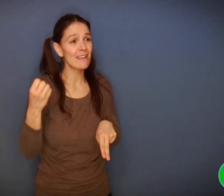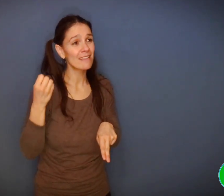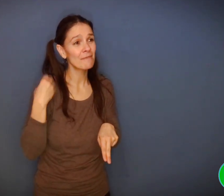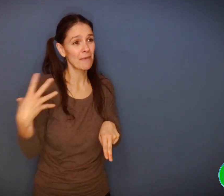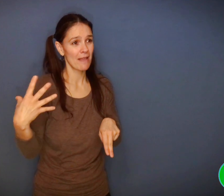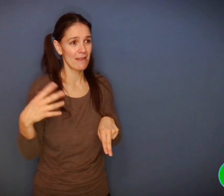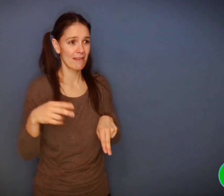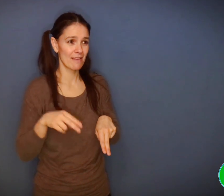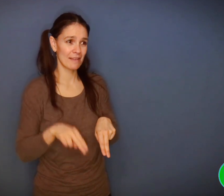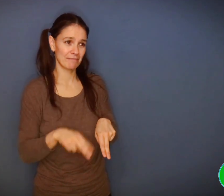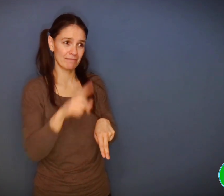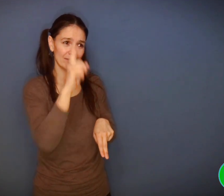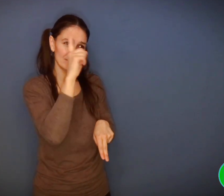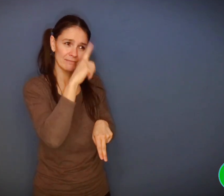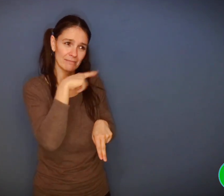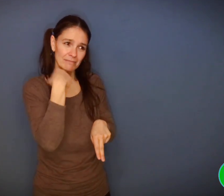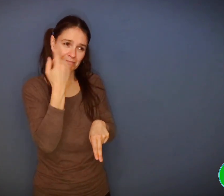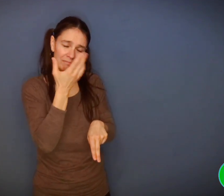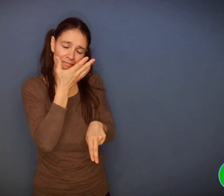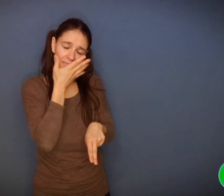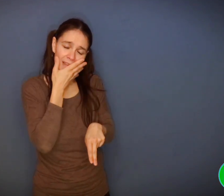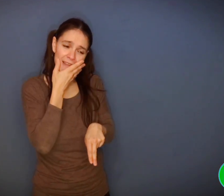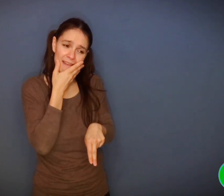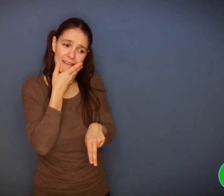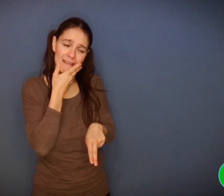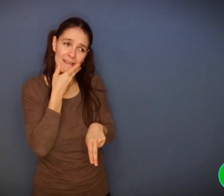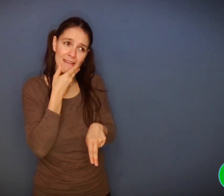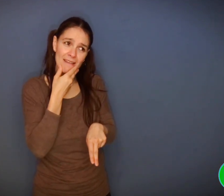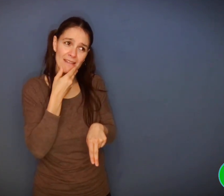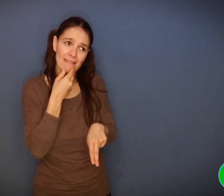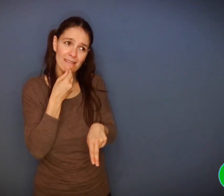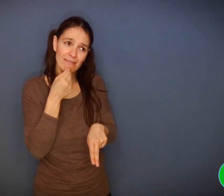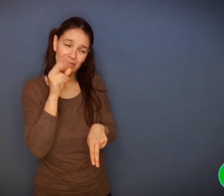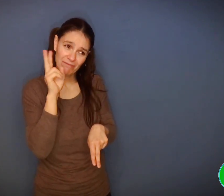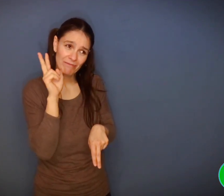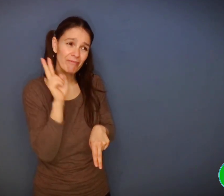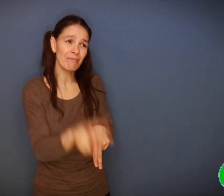» « Tu es vraiment très belle, Annabelle, dit-il.